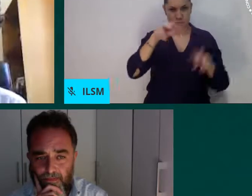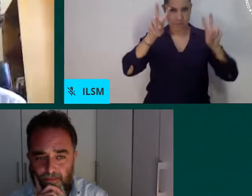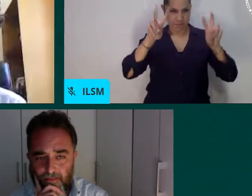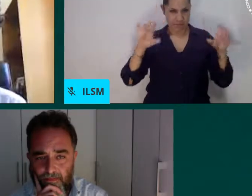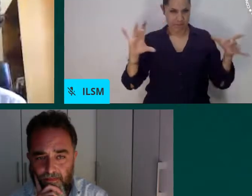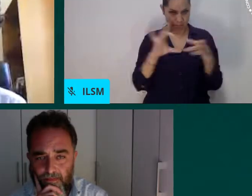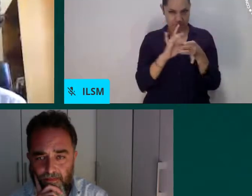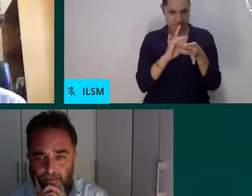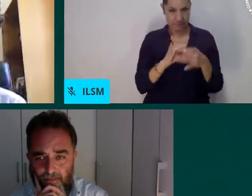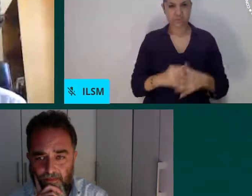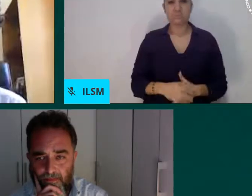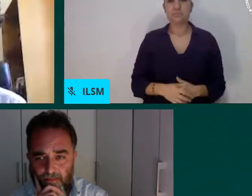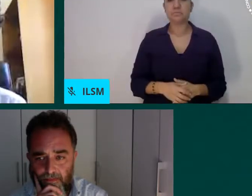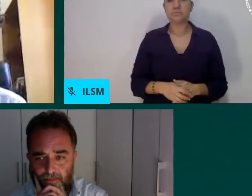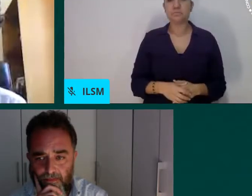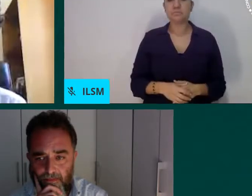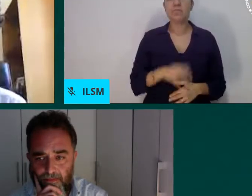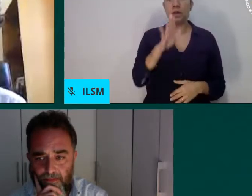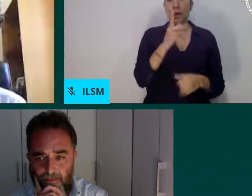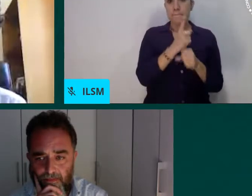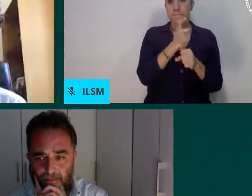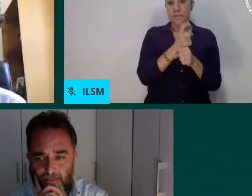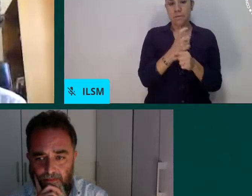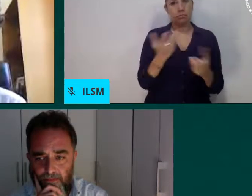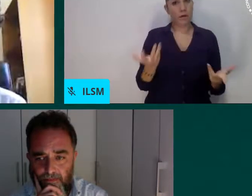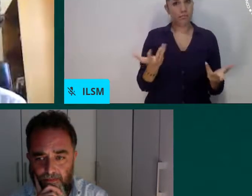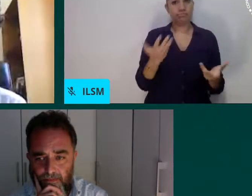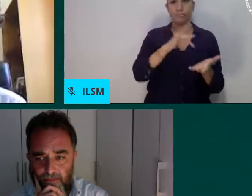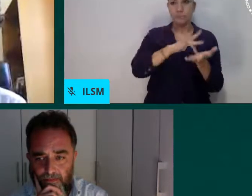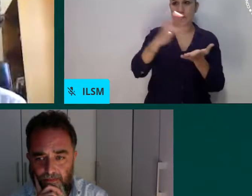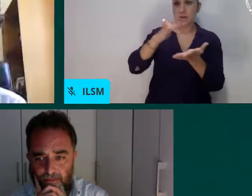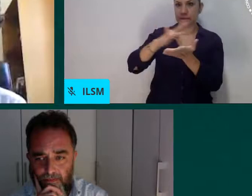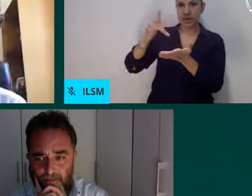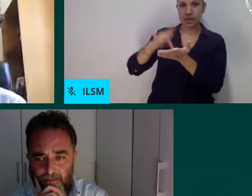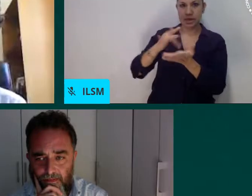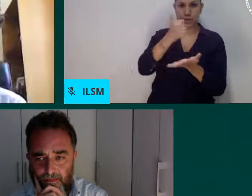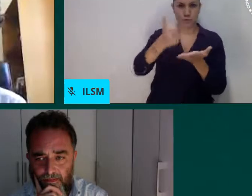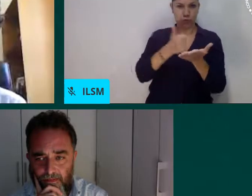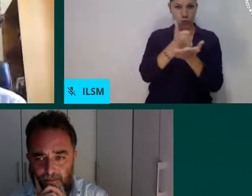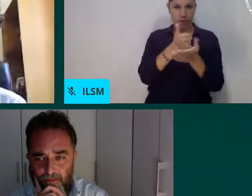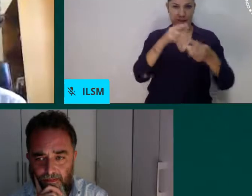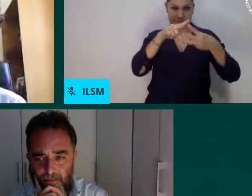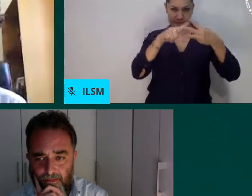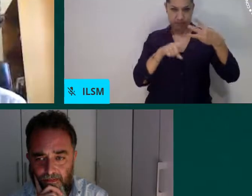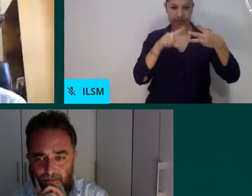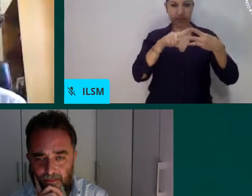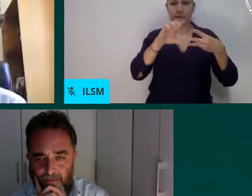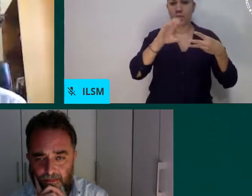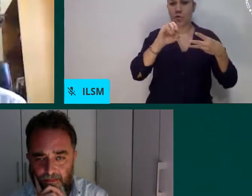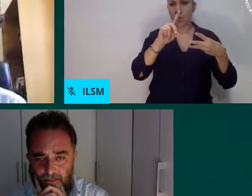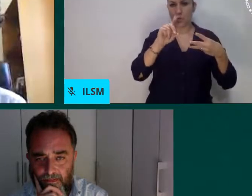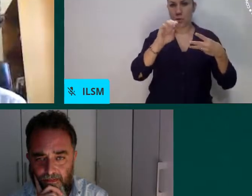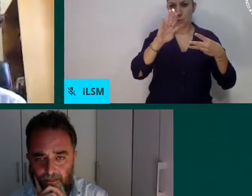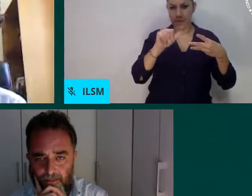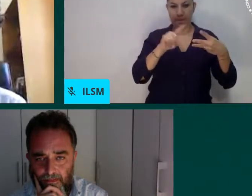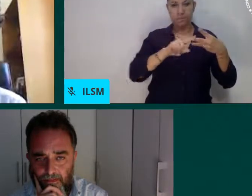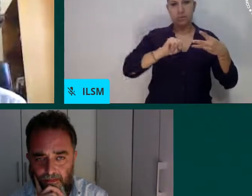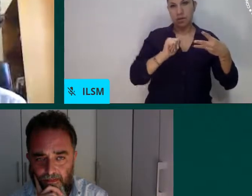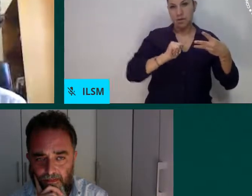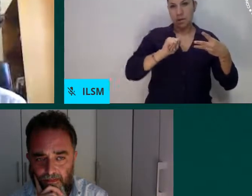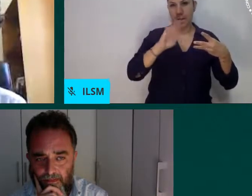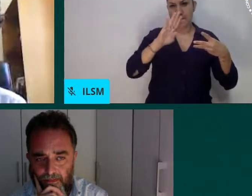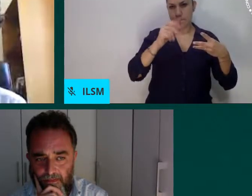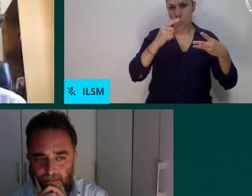ciudades de Córdoba, Bogotá y Ciudad de México para que desde su propia